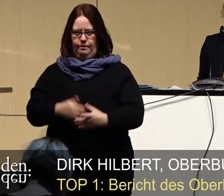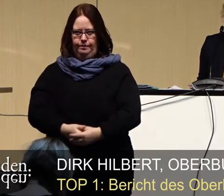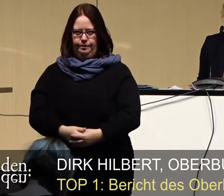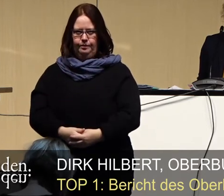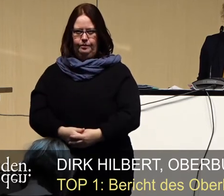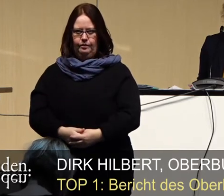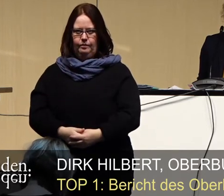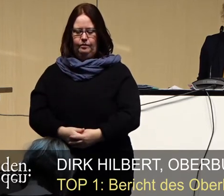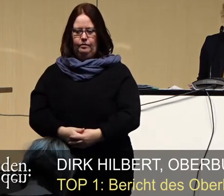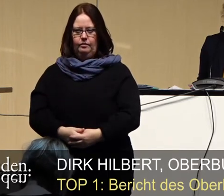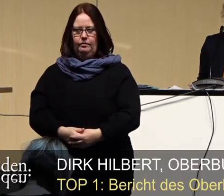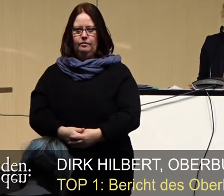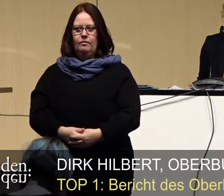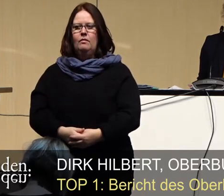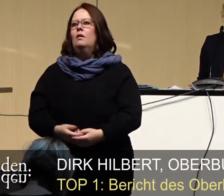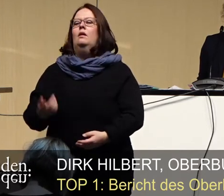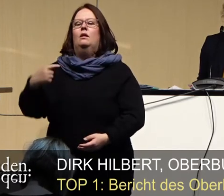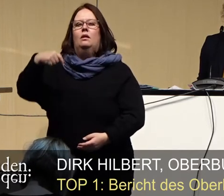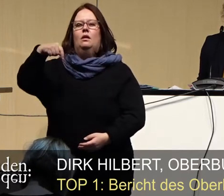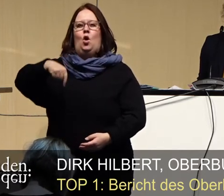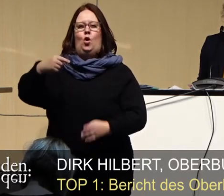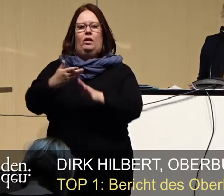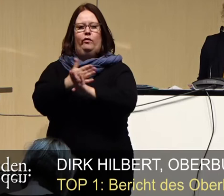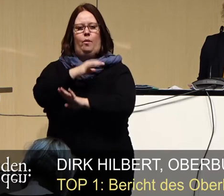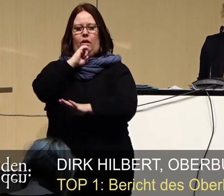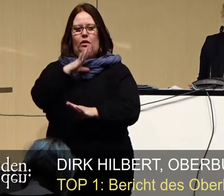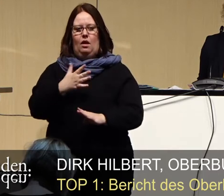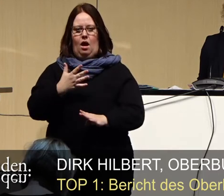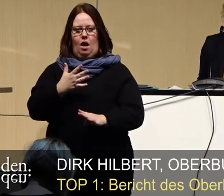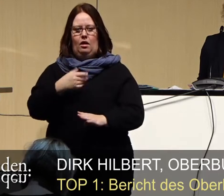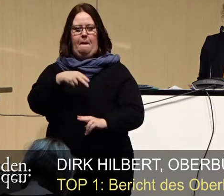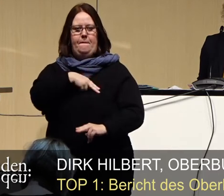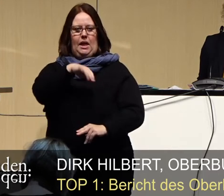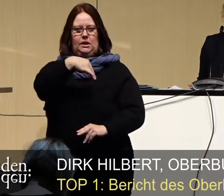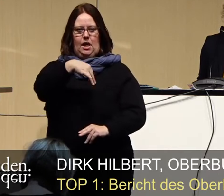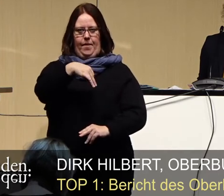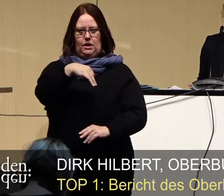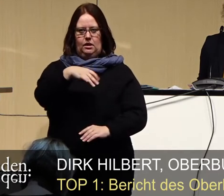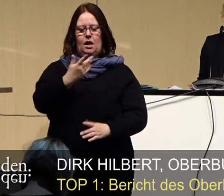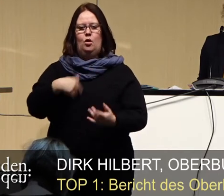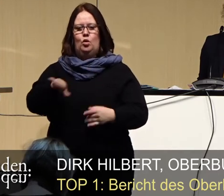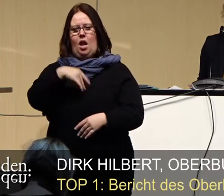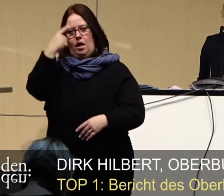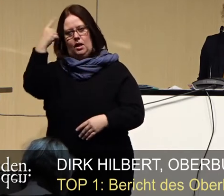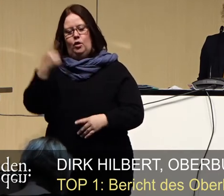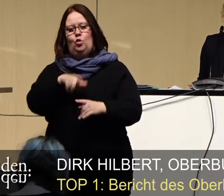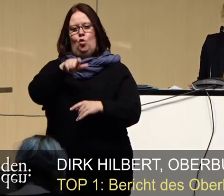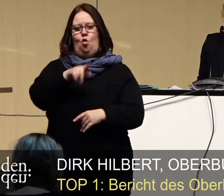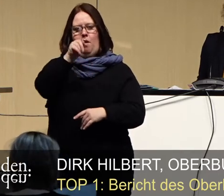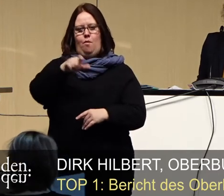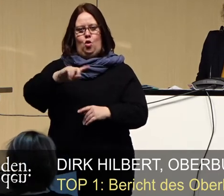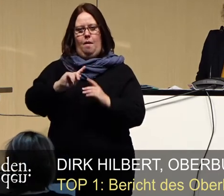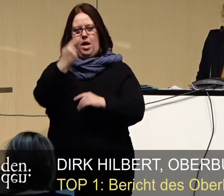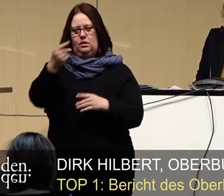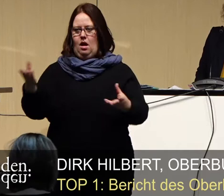Am heutigen Vormittag hatte der Ministerpräsident die Landräte und Oberbürgermeister